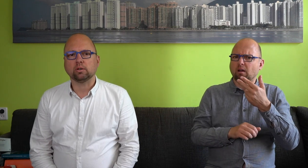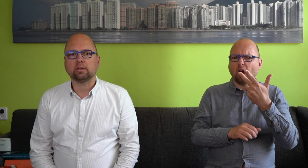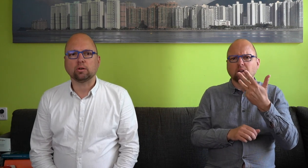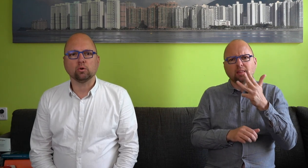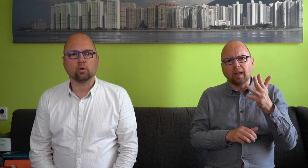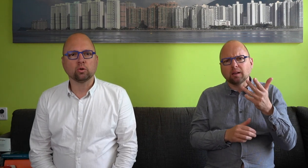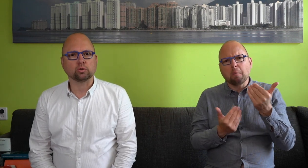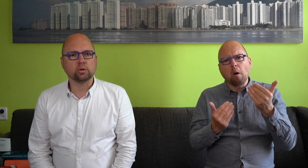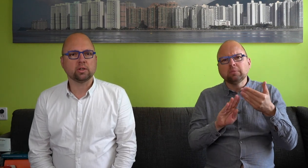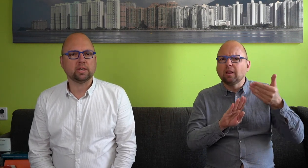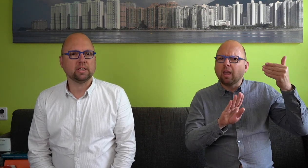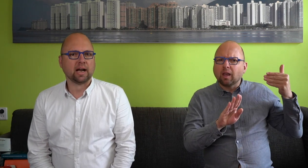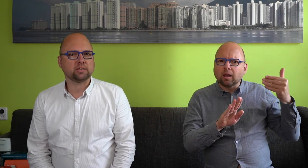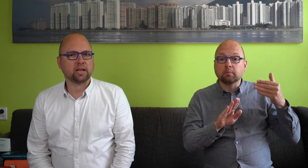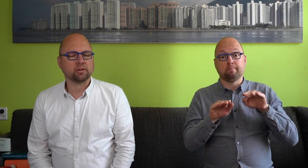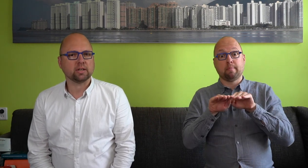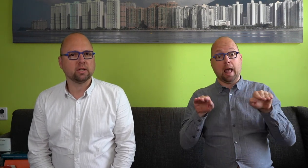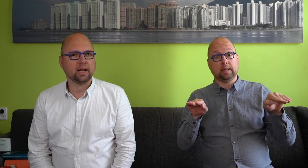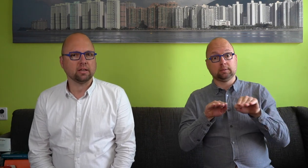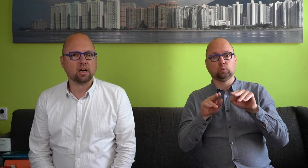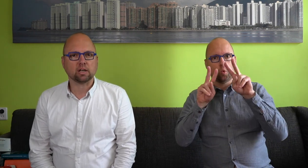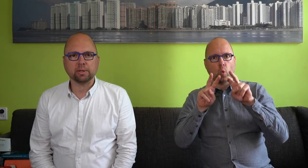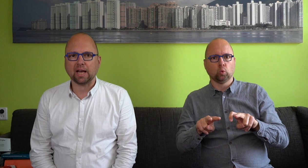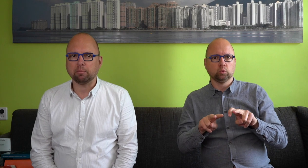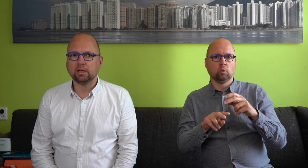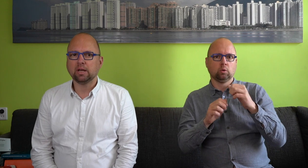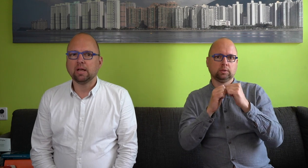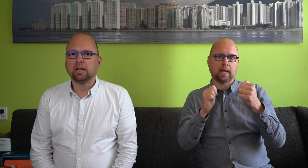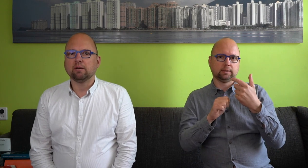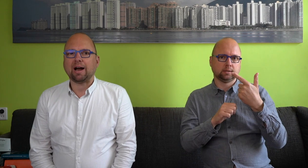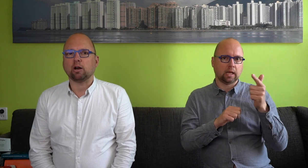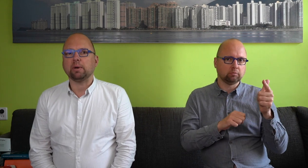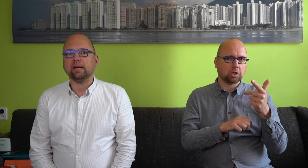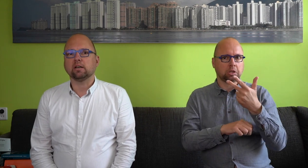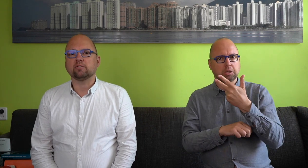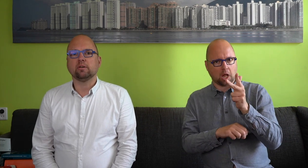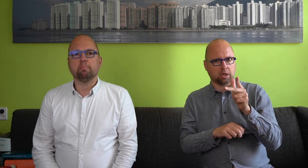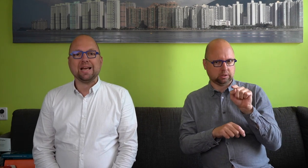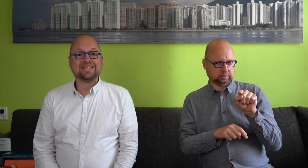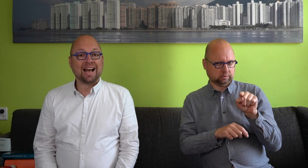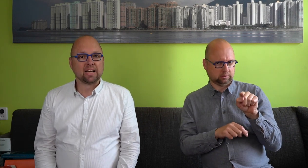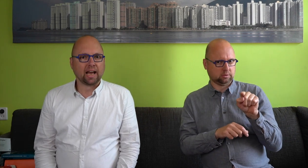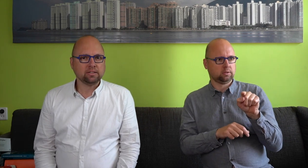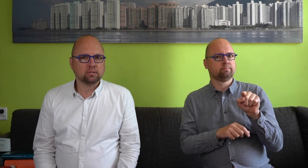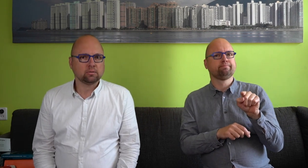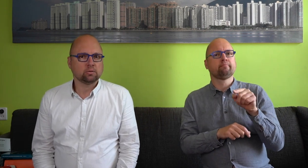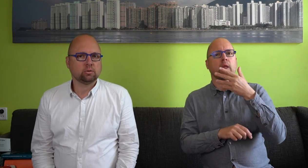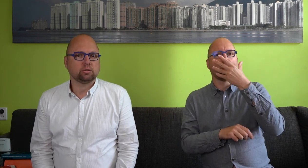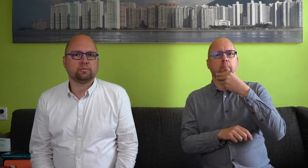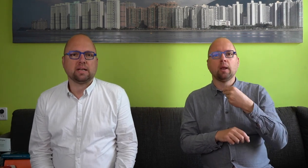taalkundig onderzoek in de jaren 70 en 80 met name, waaruit bleek dat meertaligheid, dus het feit